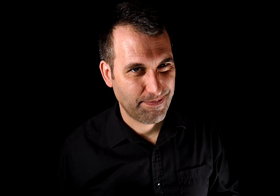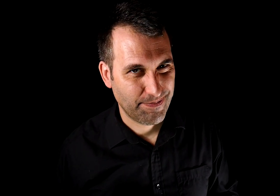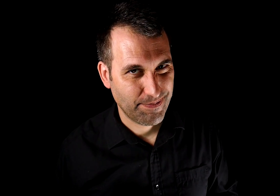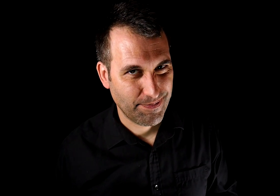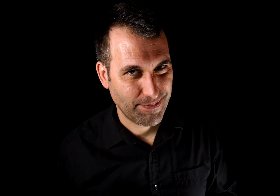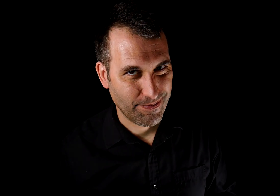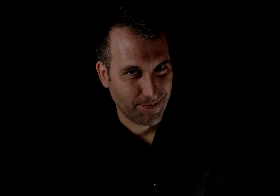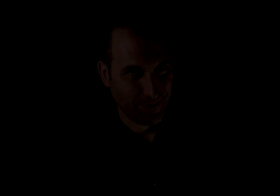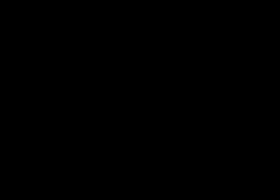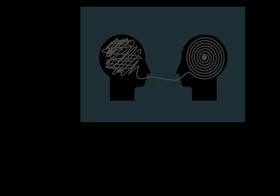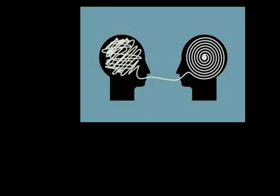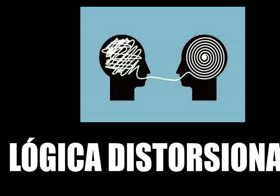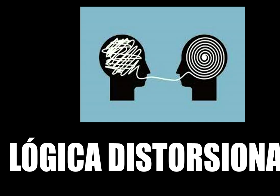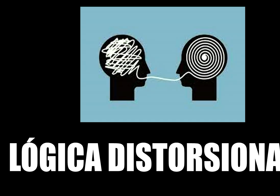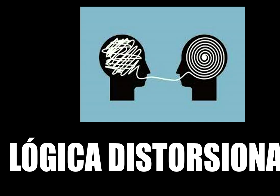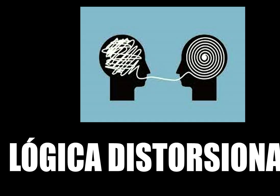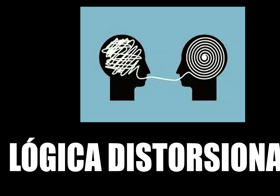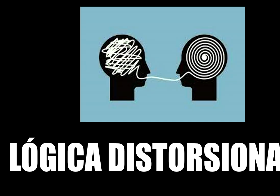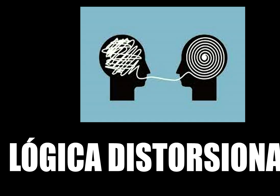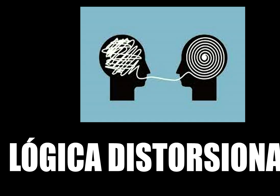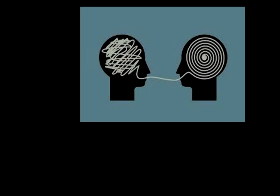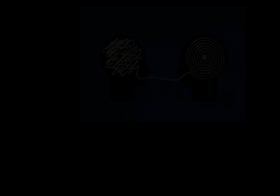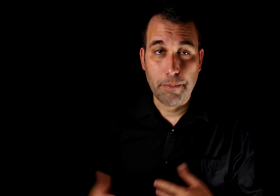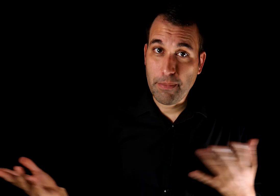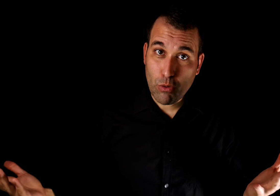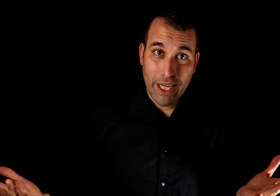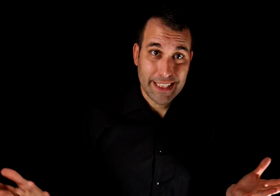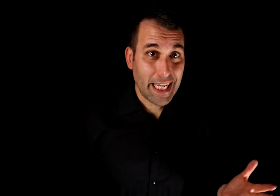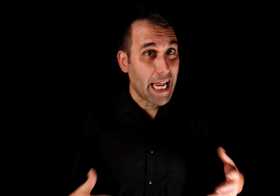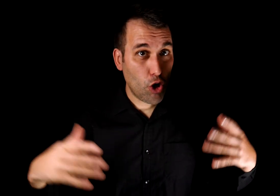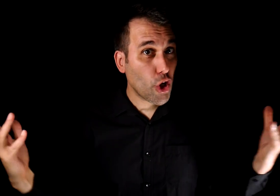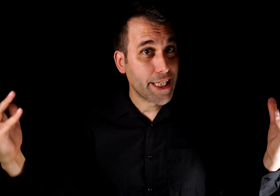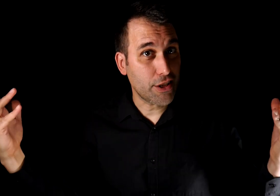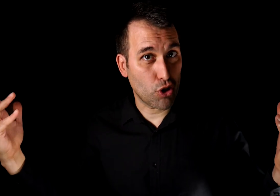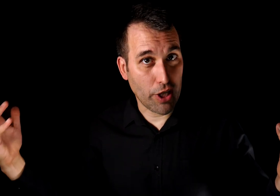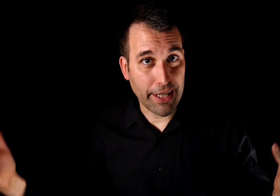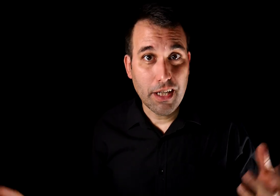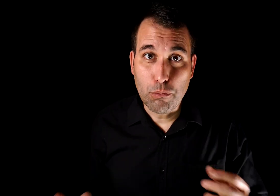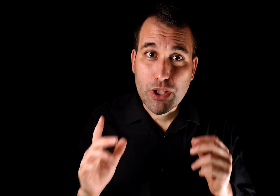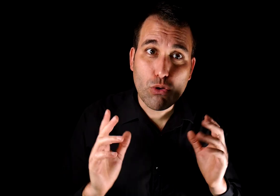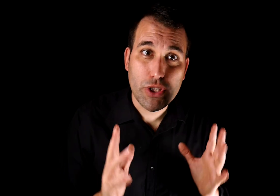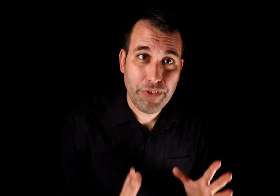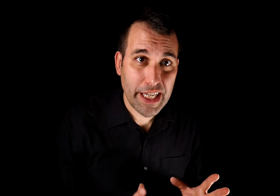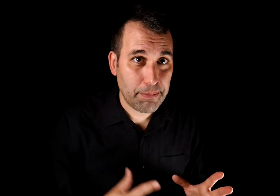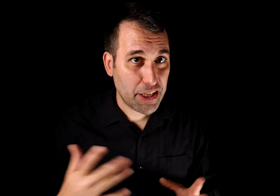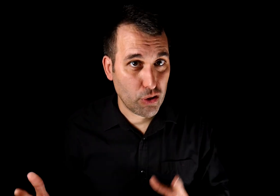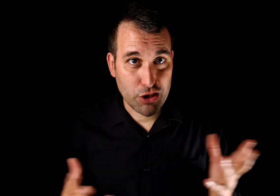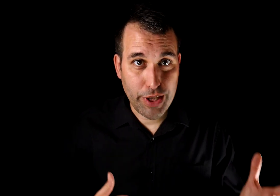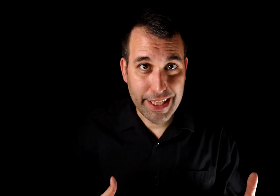empezar de una vez? La lógica distorsionada. En primer lugar está la lógica distorsionada. Busca justificar personas o ideas